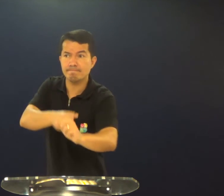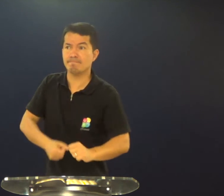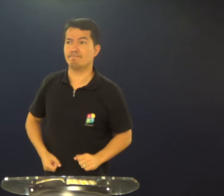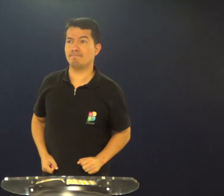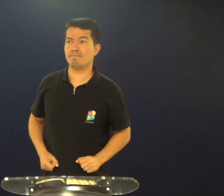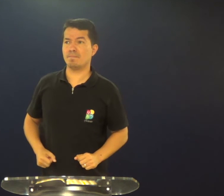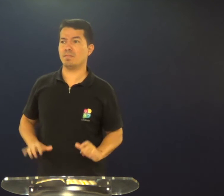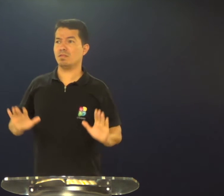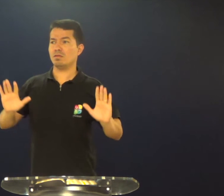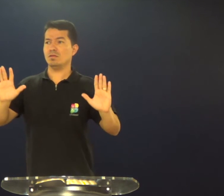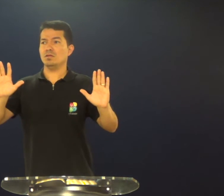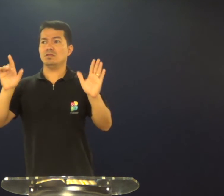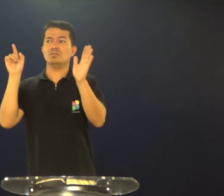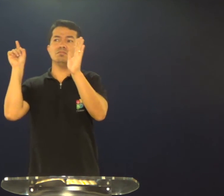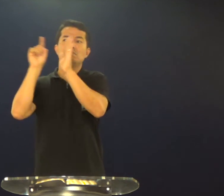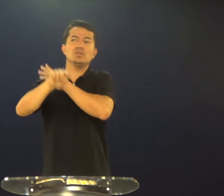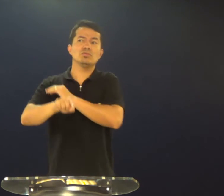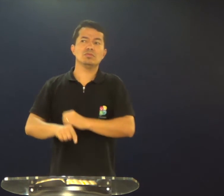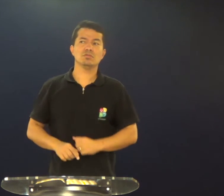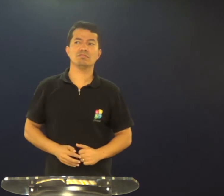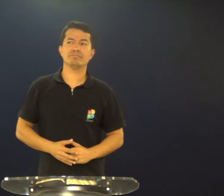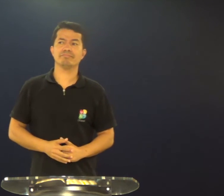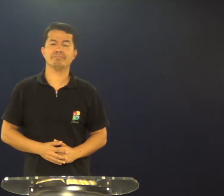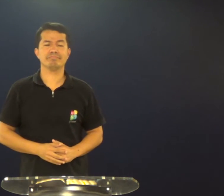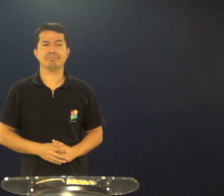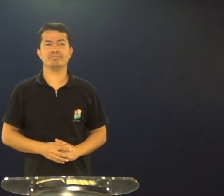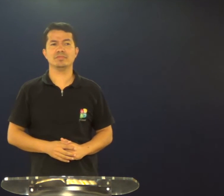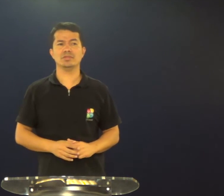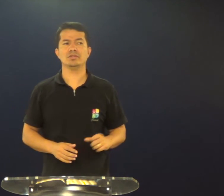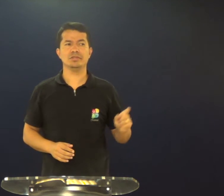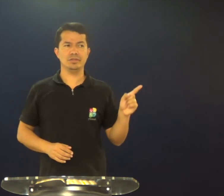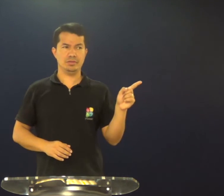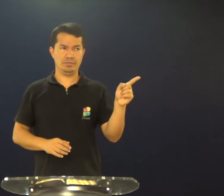aprender de Jesus, agora eu quero te perguntar,